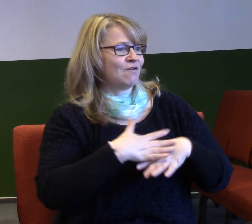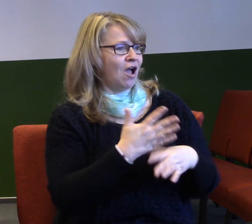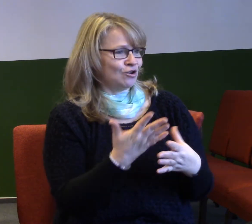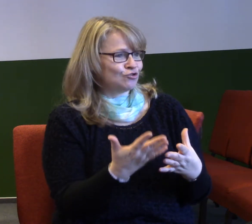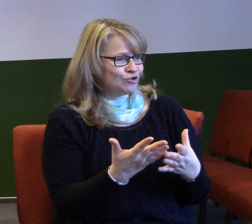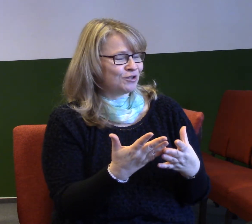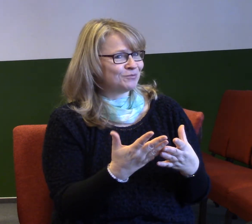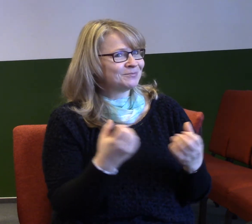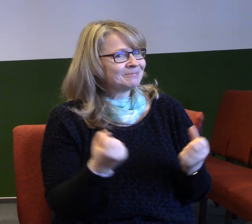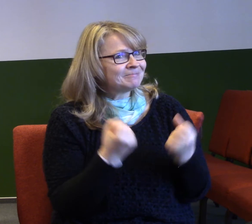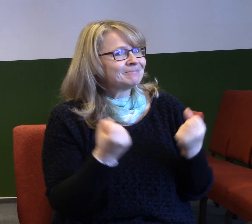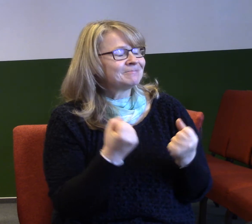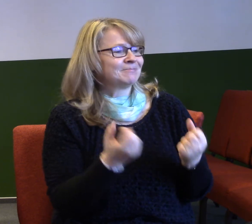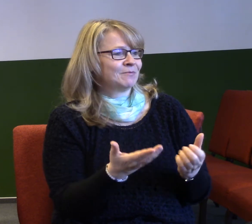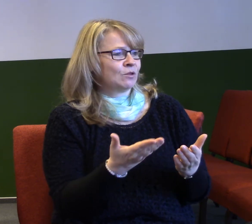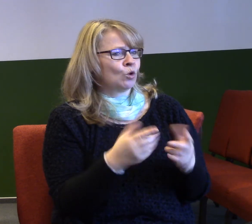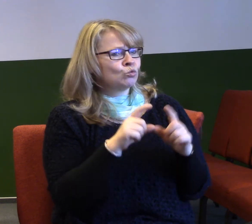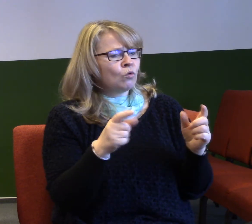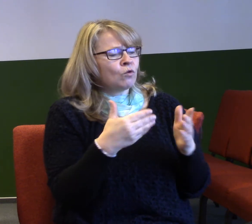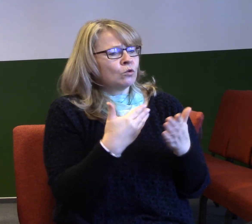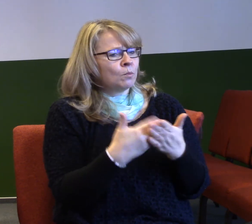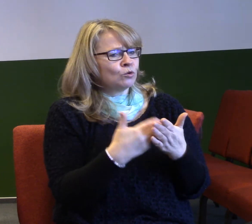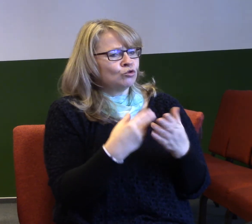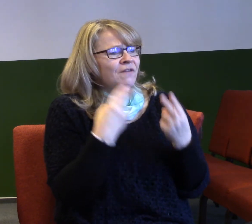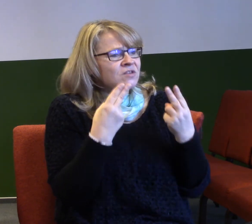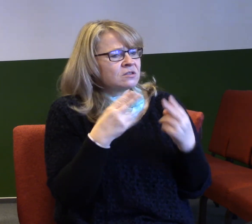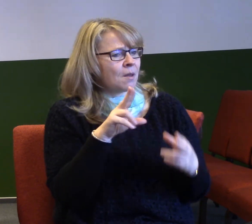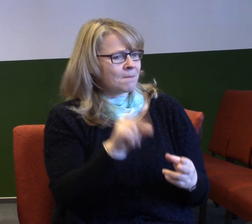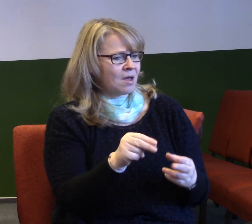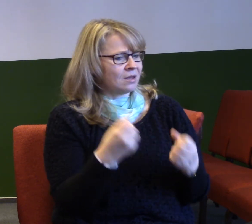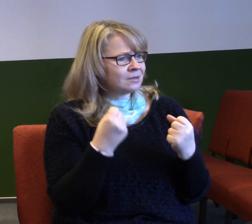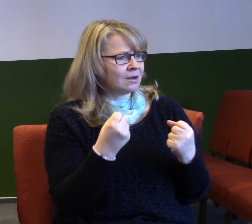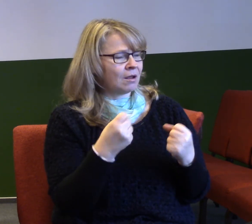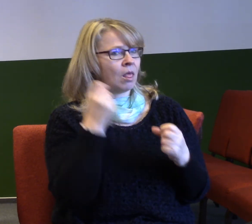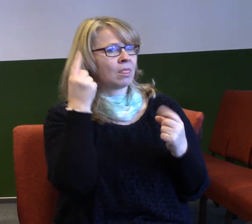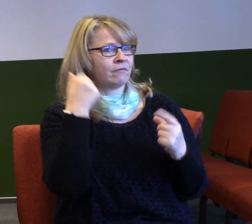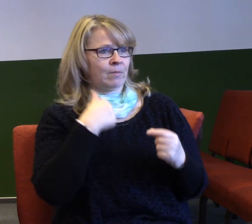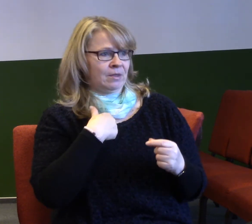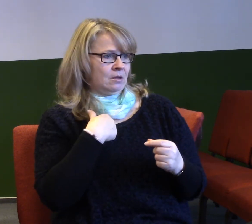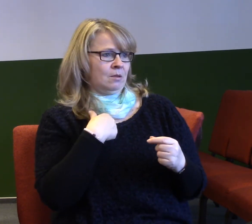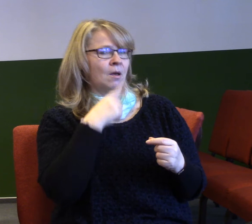Dělat to, protože to je smyslplné. Protože to jsme si nevymysleli my, ale protože Pán Bůh o tom mluví.